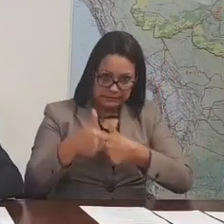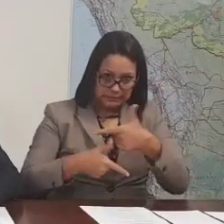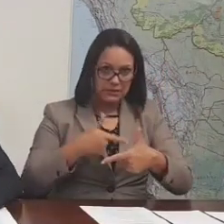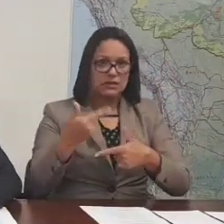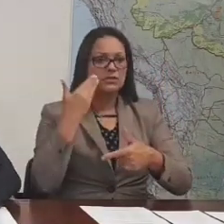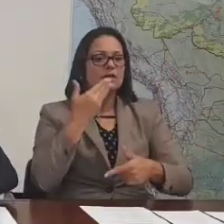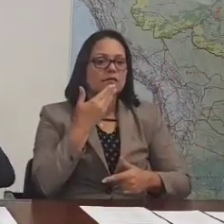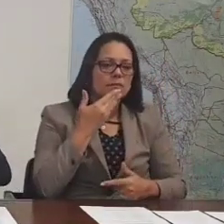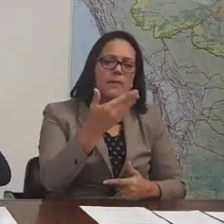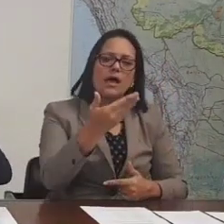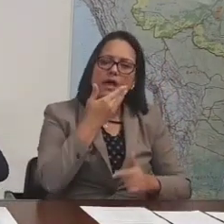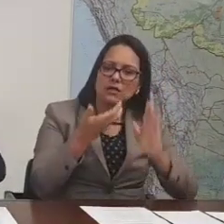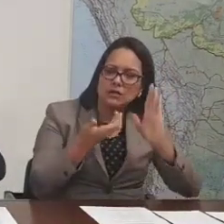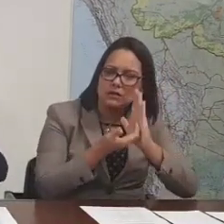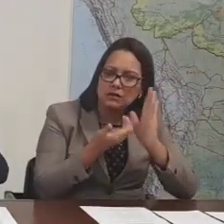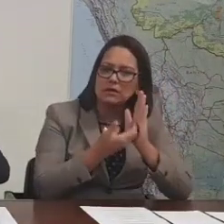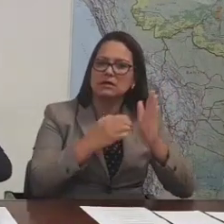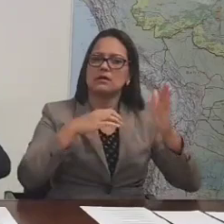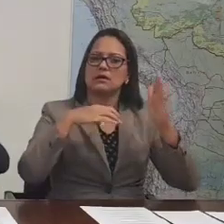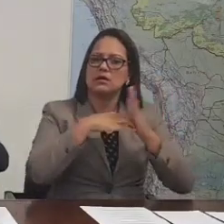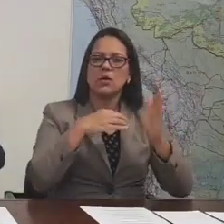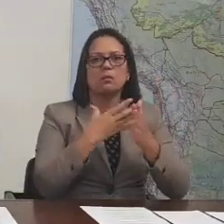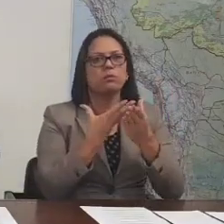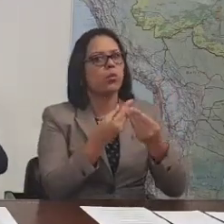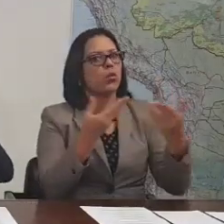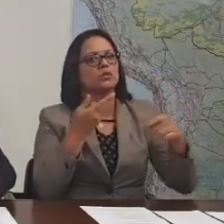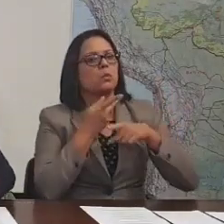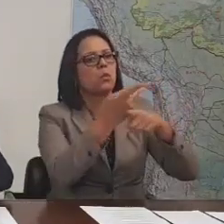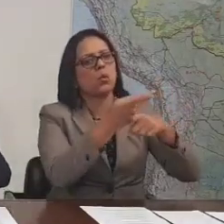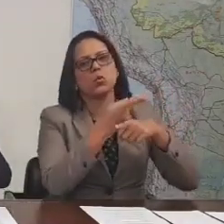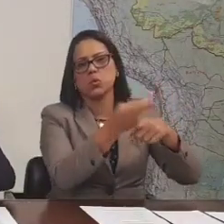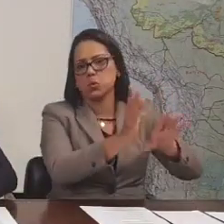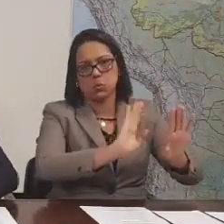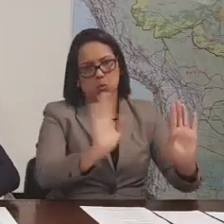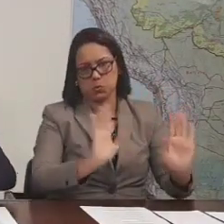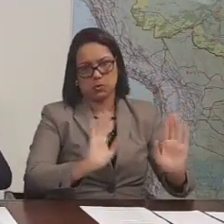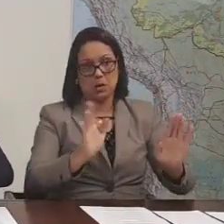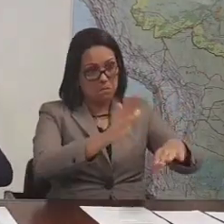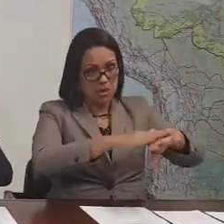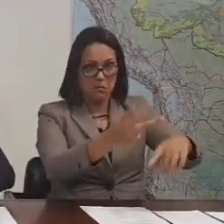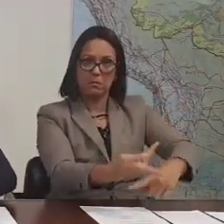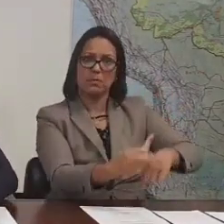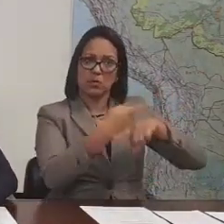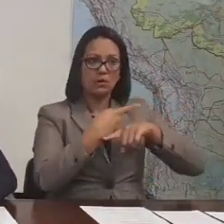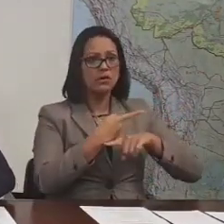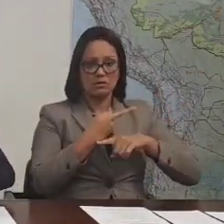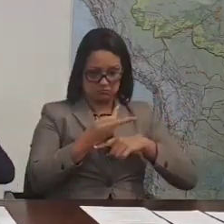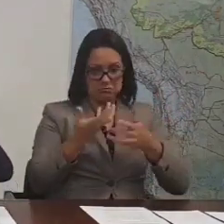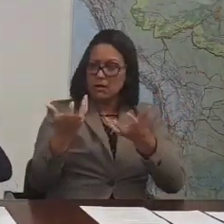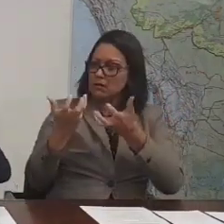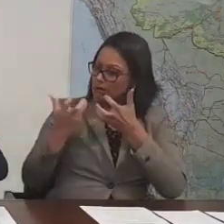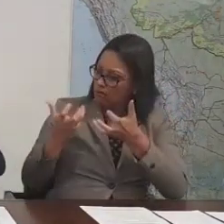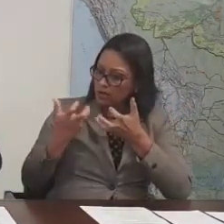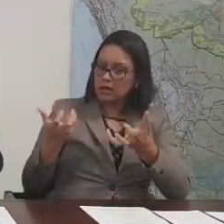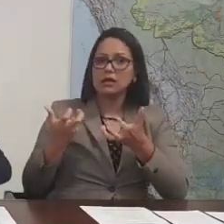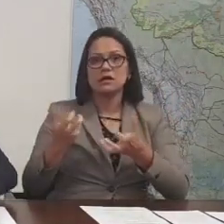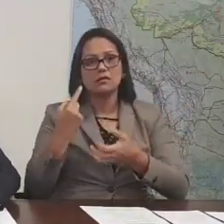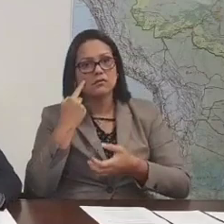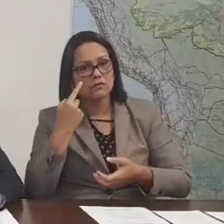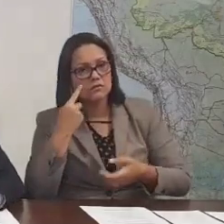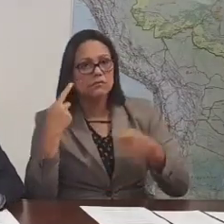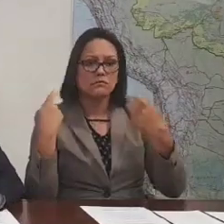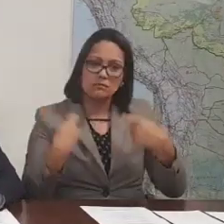apela os parlamentares, muitos, nem estou apelando mais, eles é que estão nos vindo, dizendo que querem aprovar a reforma, tem de vista